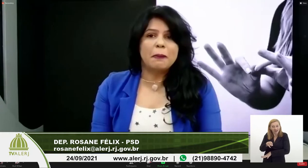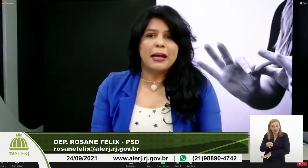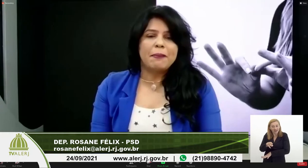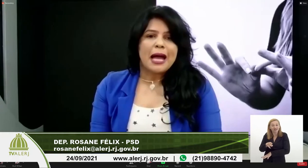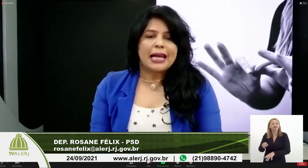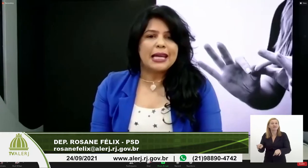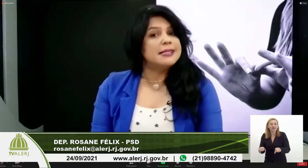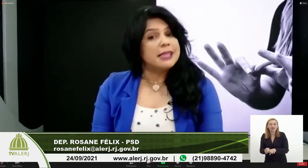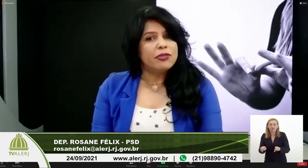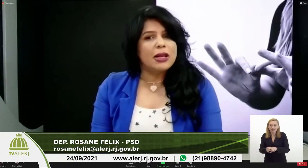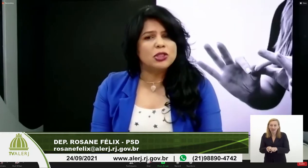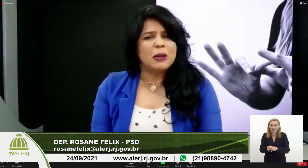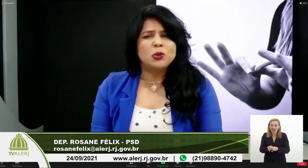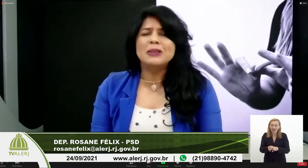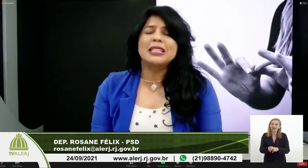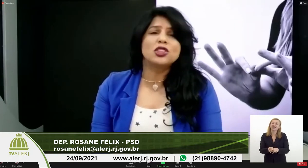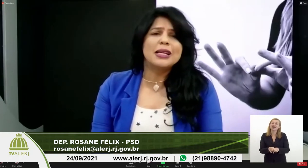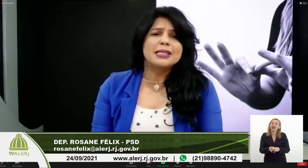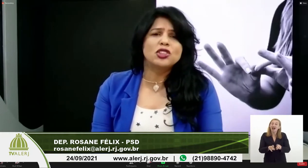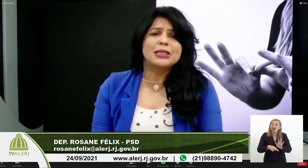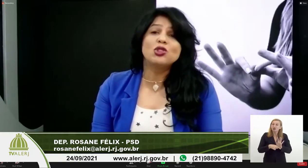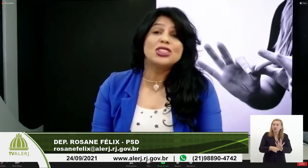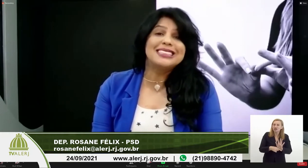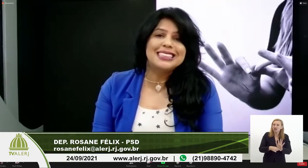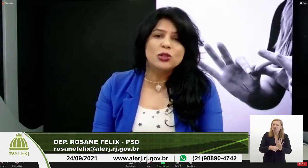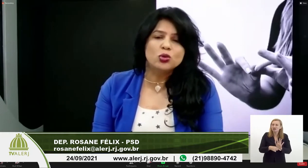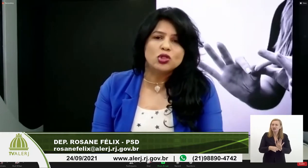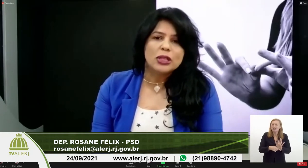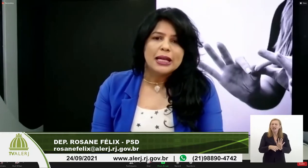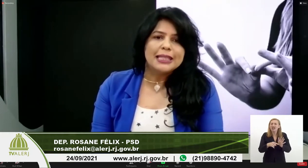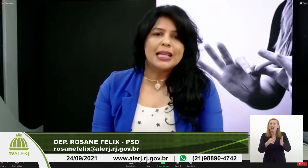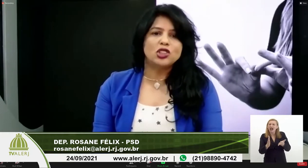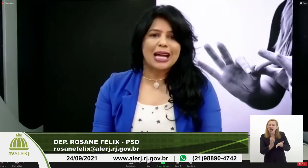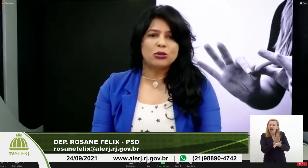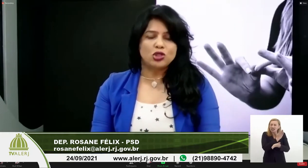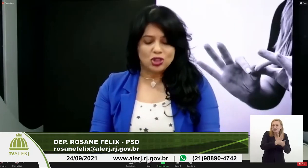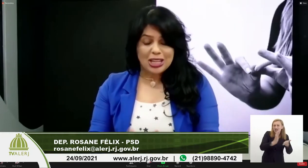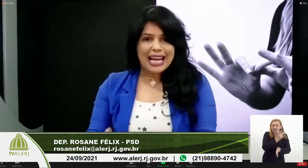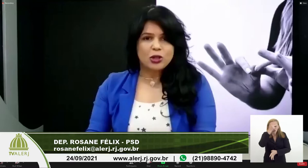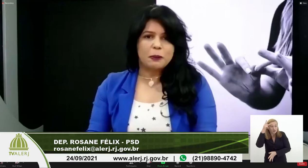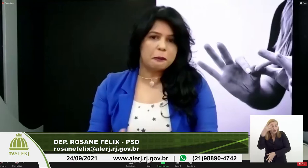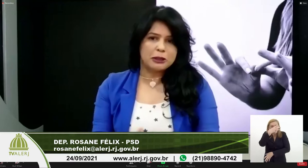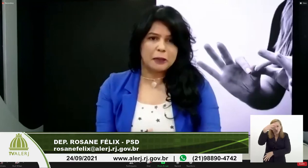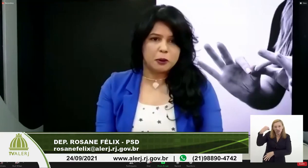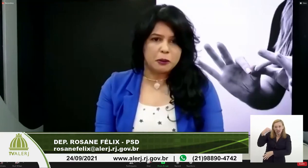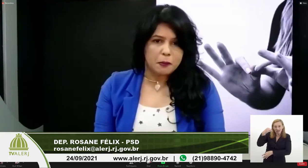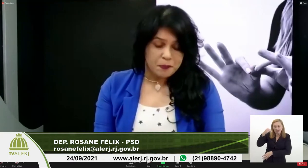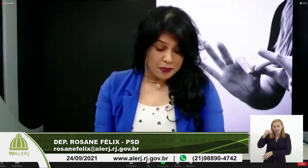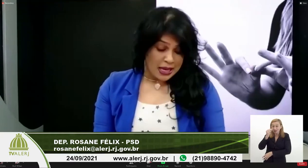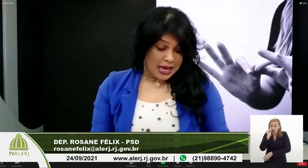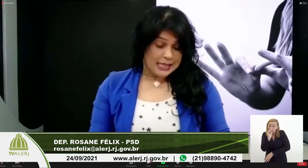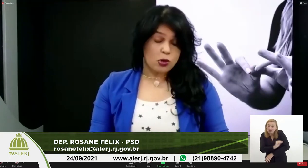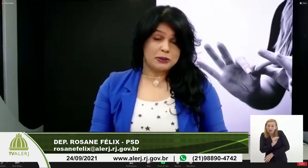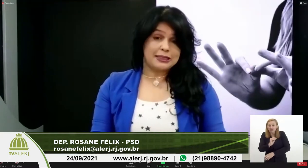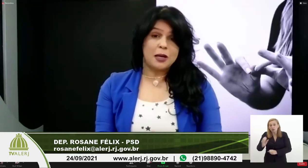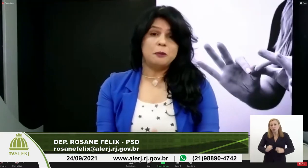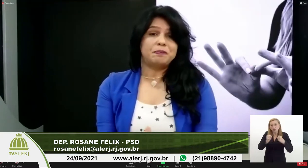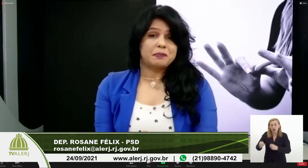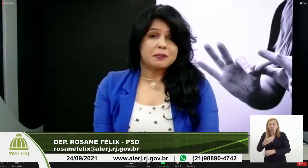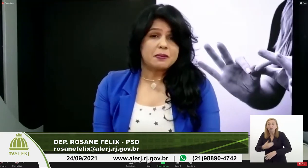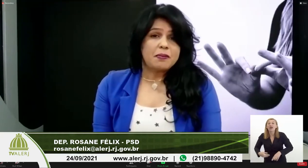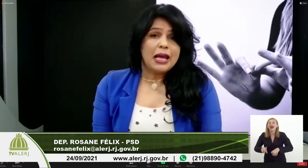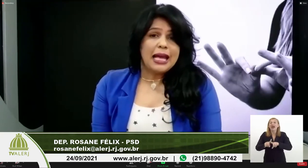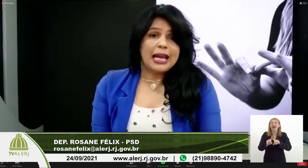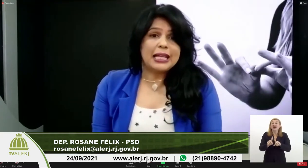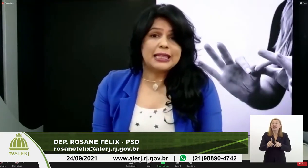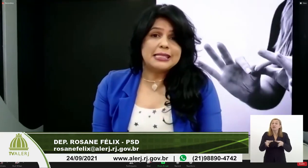vez também àqueles que infelizmente muitas das vezes são esquecidos e deixados de lado pelo poder público. Essa comissão